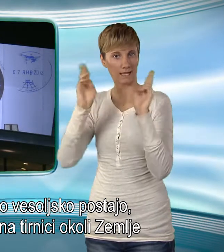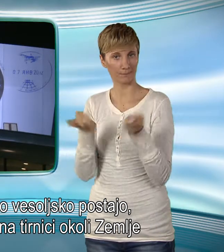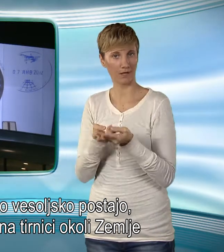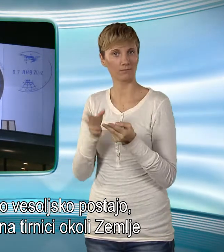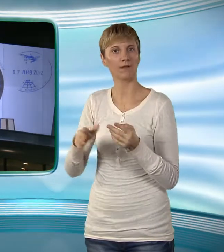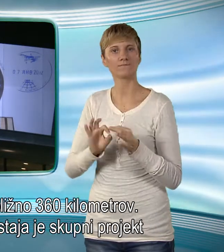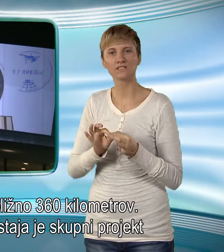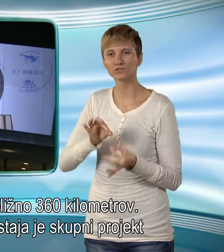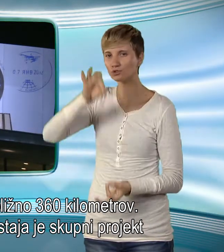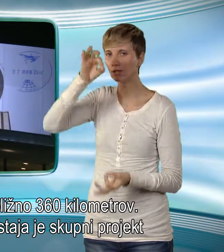kilometrov.